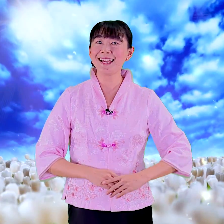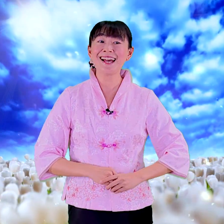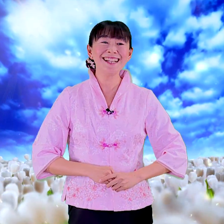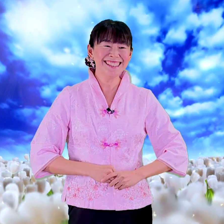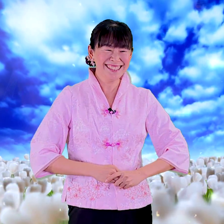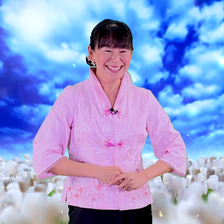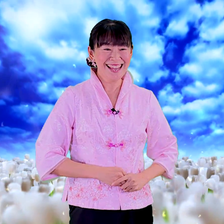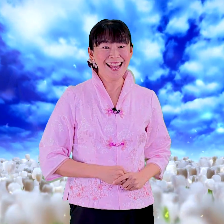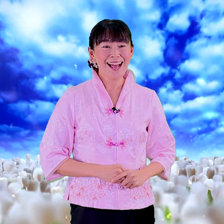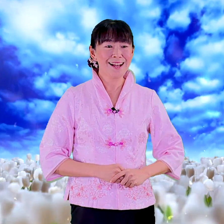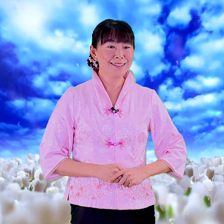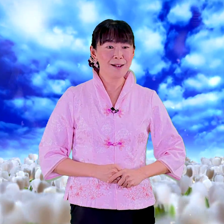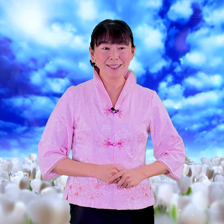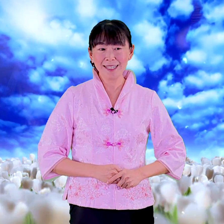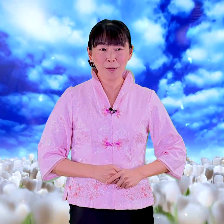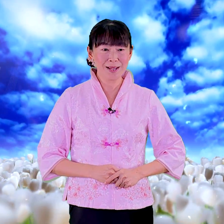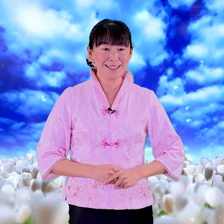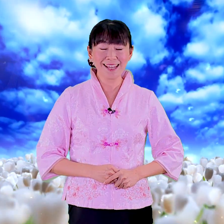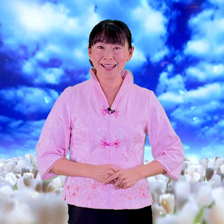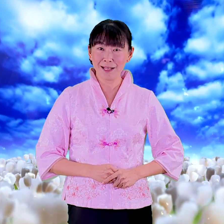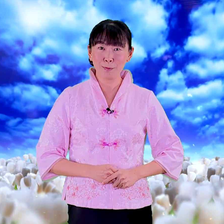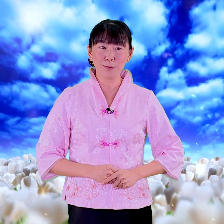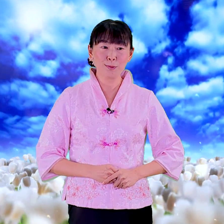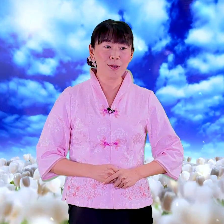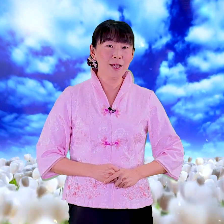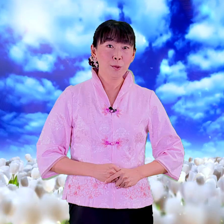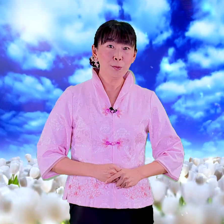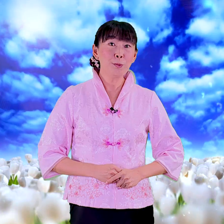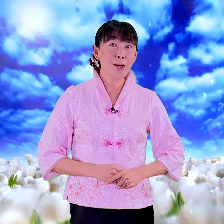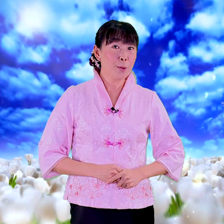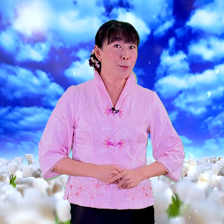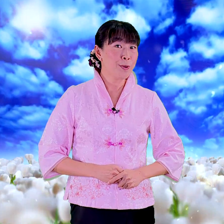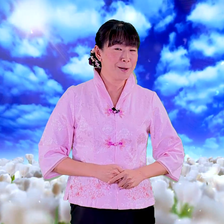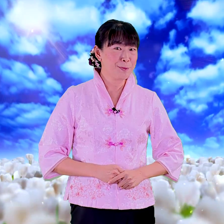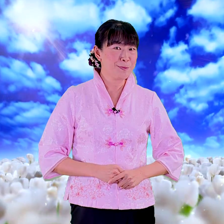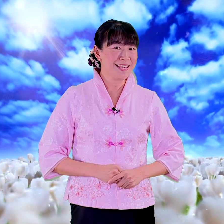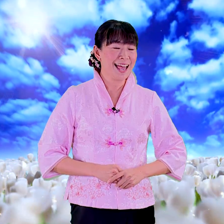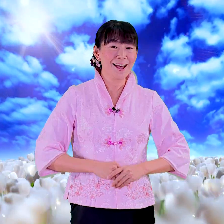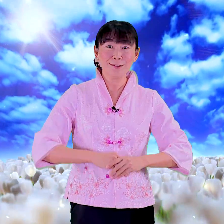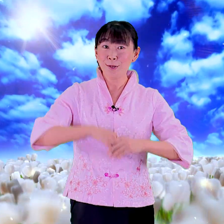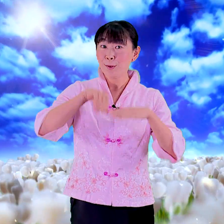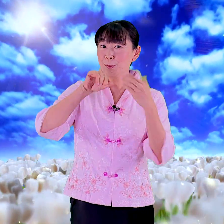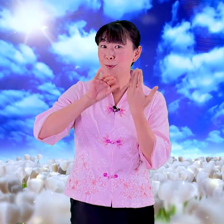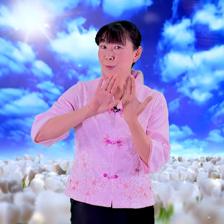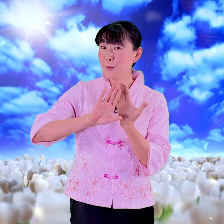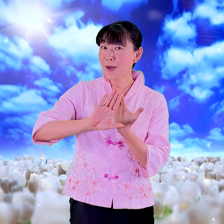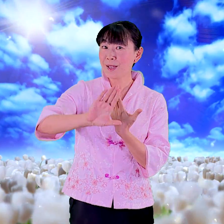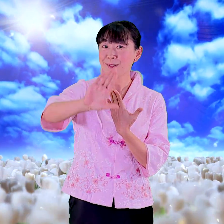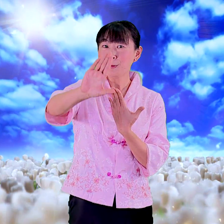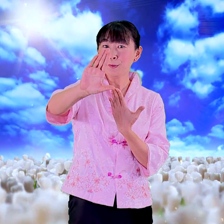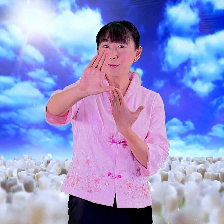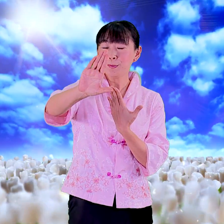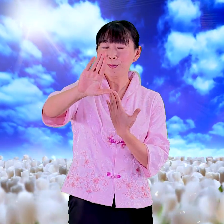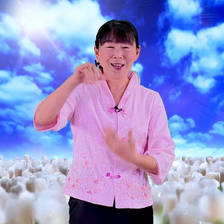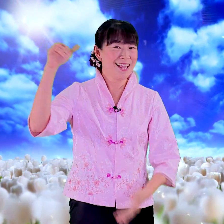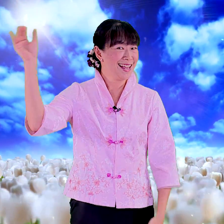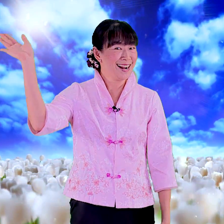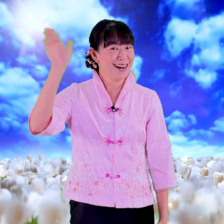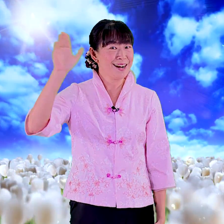啊好 盗窃乱贼而不做故外户而不必好 故外户而